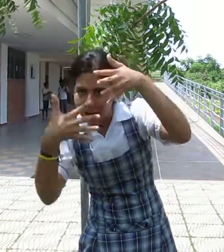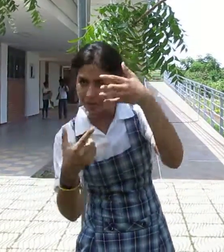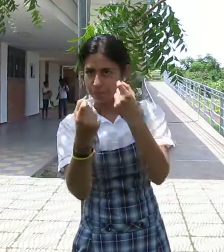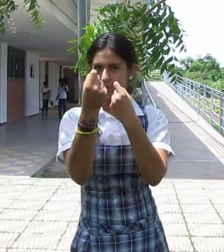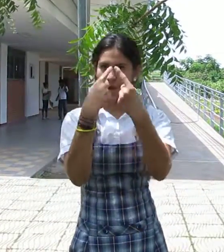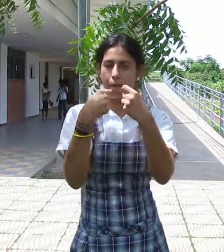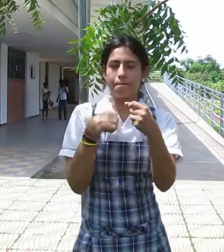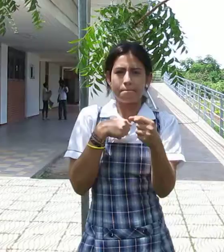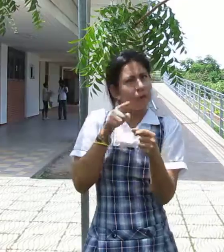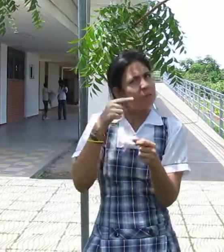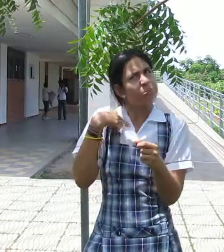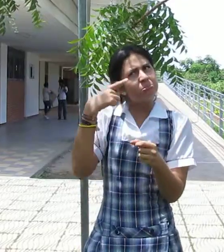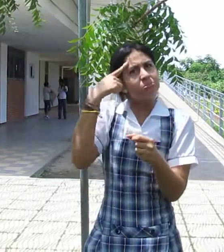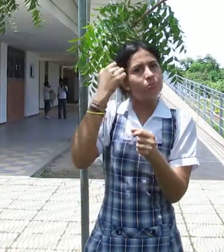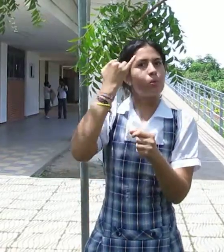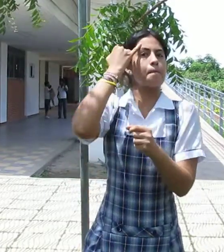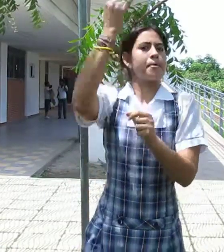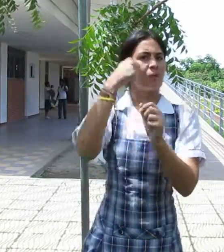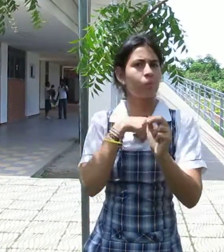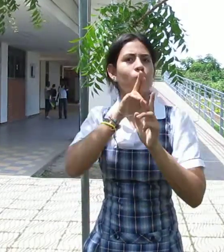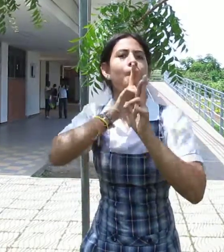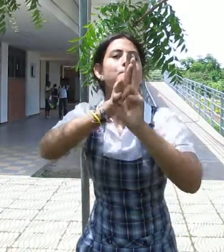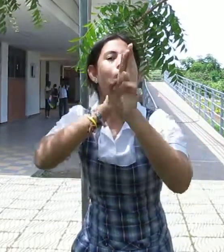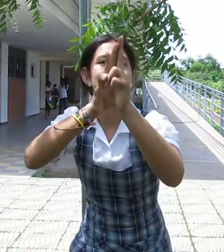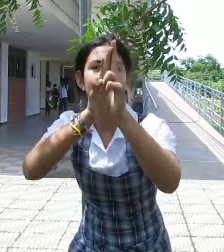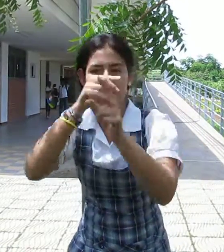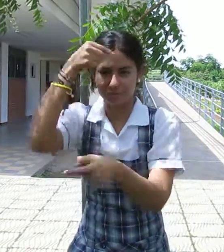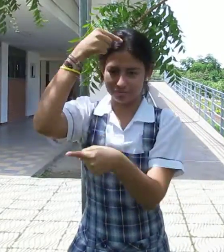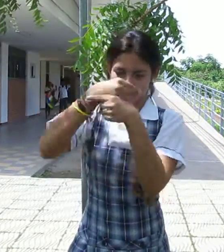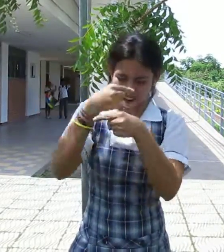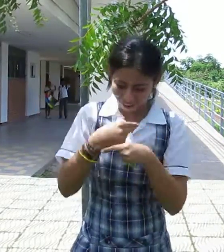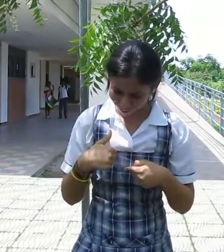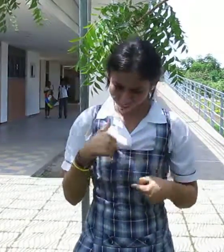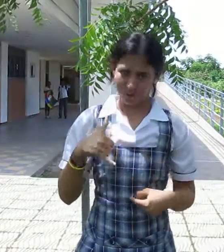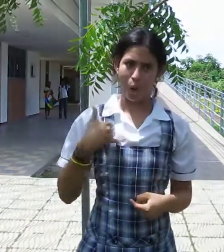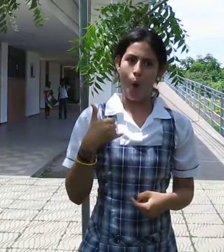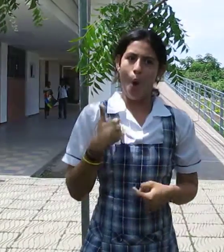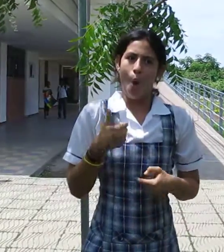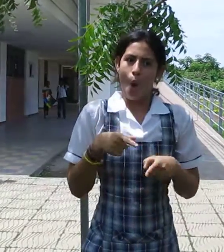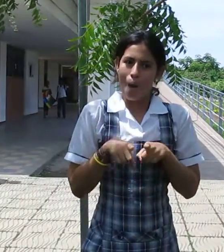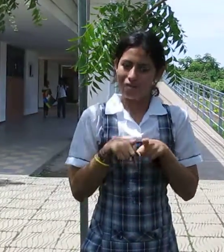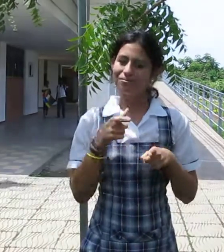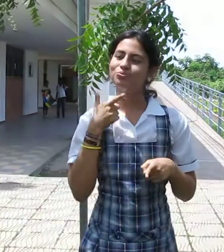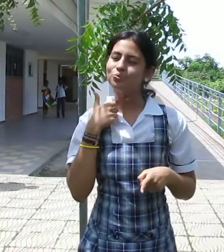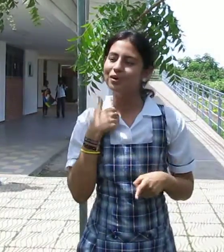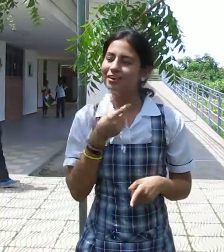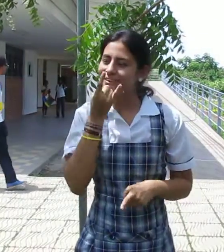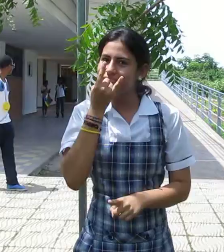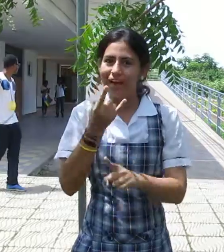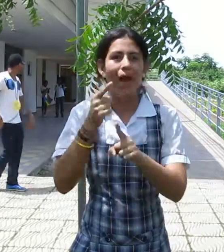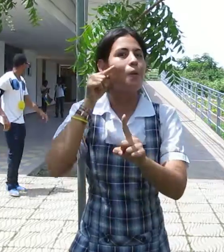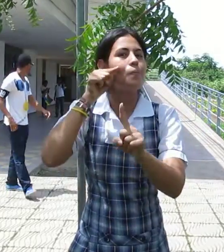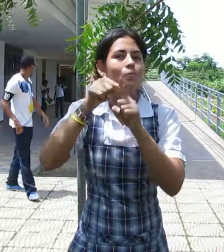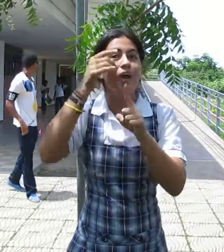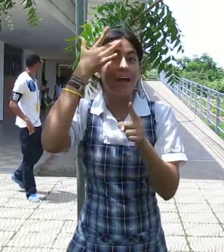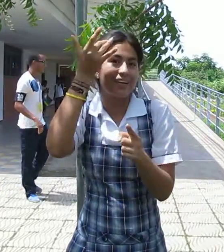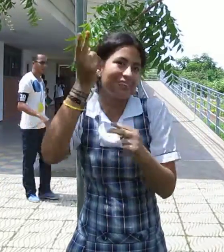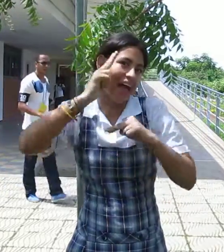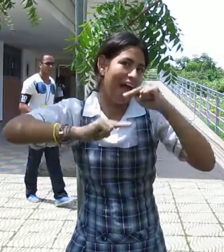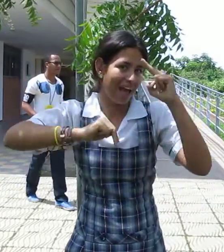animales, nos hicieron preguntas y teníamos que responder, y la verdad